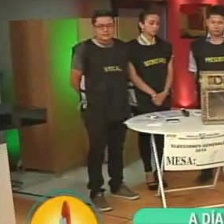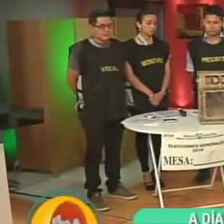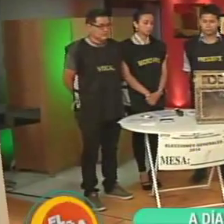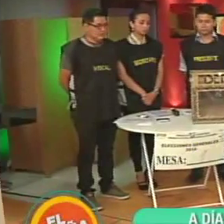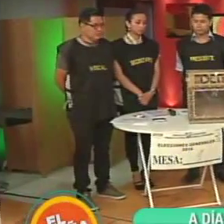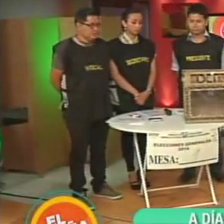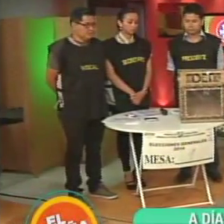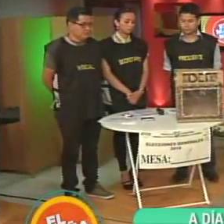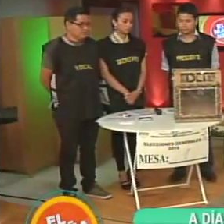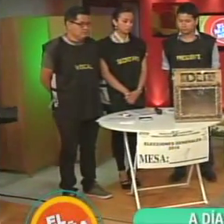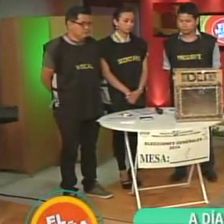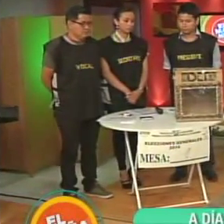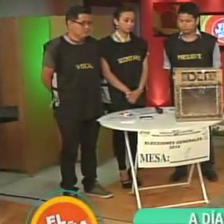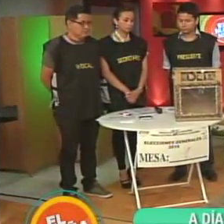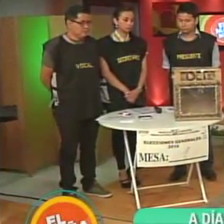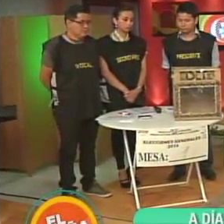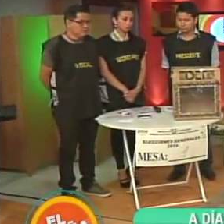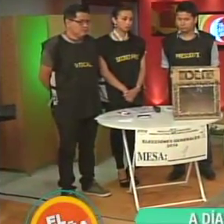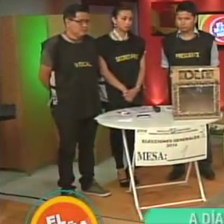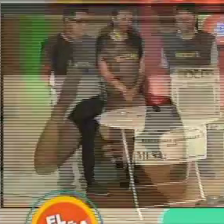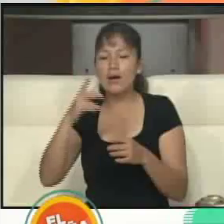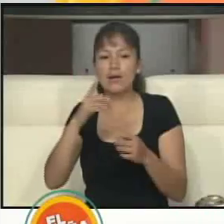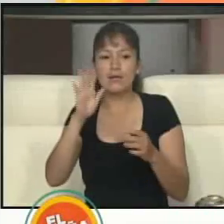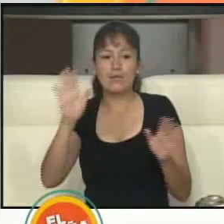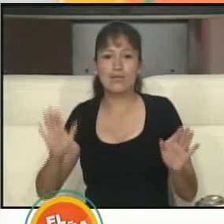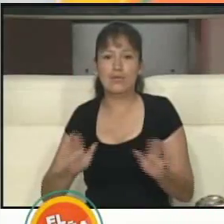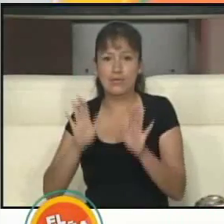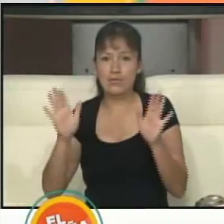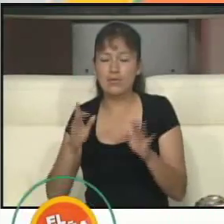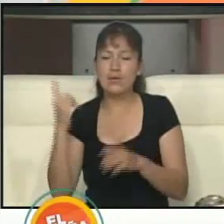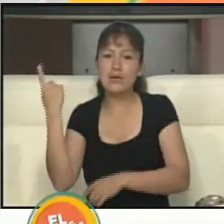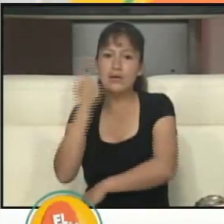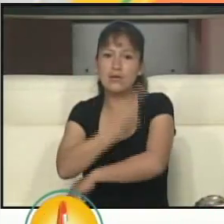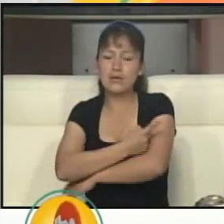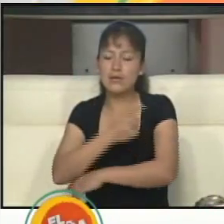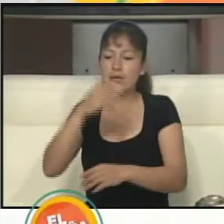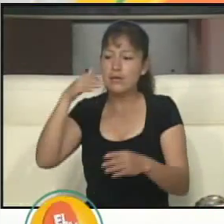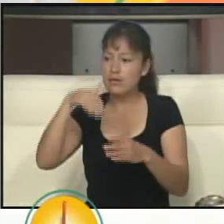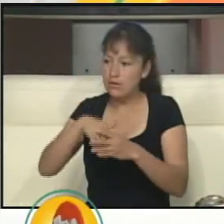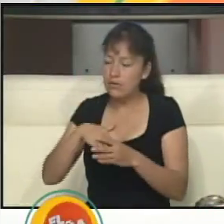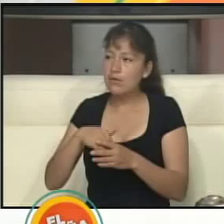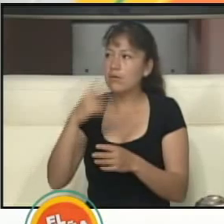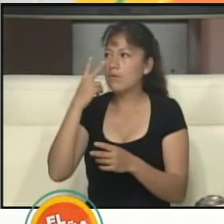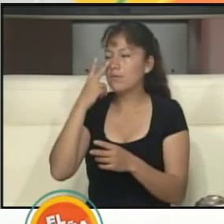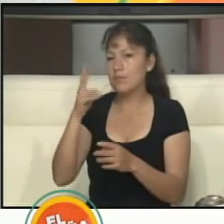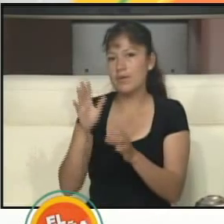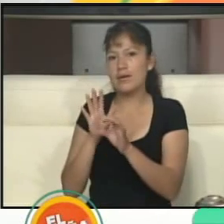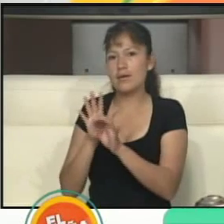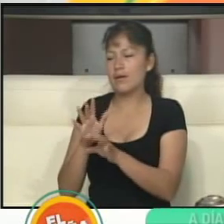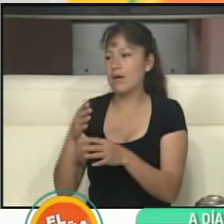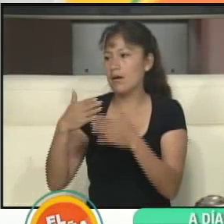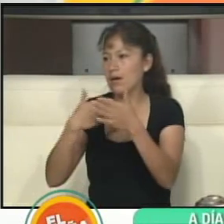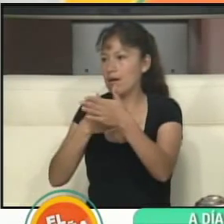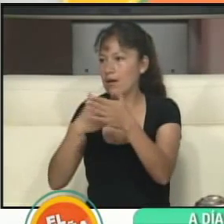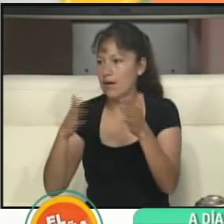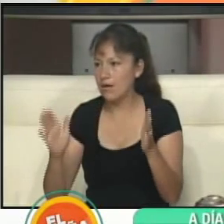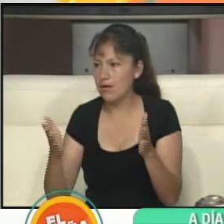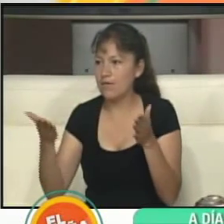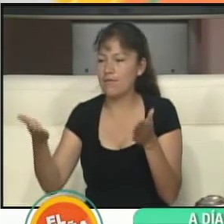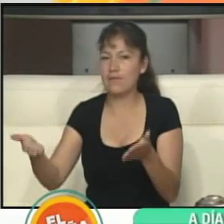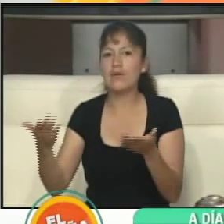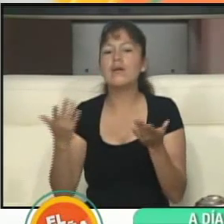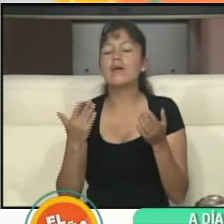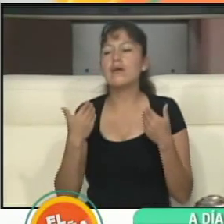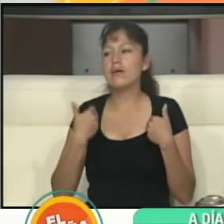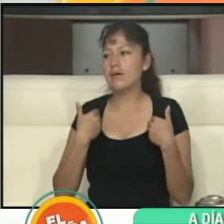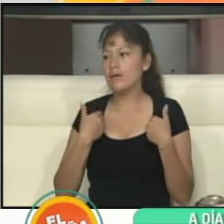elementos que uno va a encontrar este día domingo en la mesa de sufragio. Ahí estamos observando una ánfora, está también